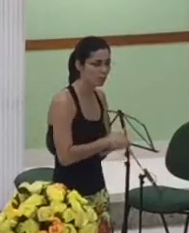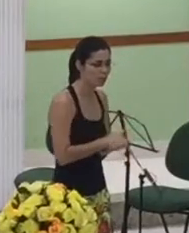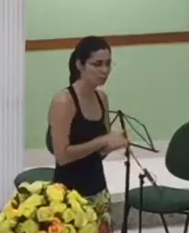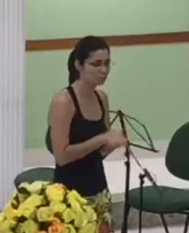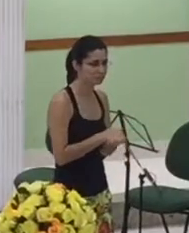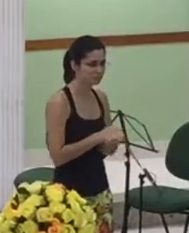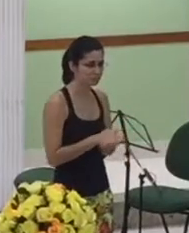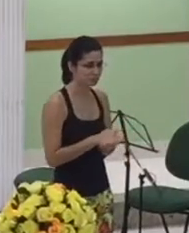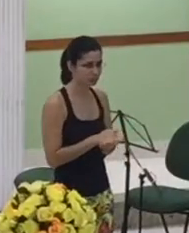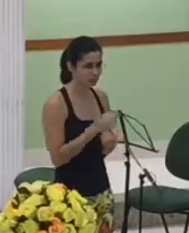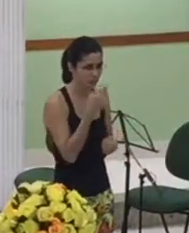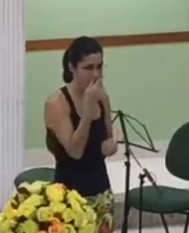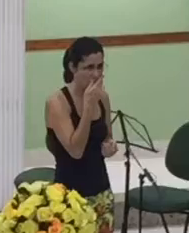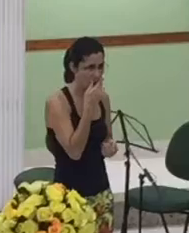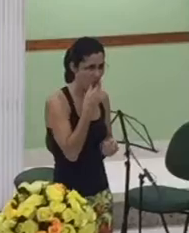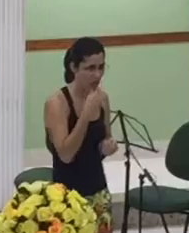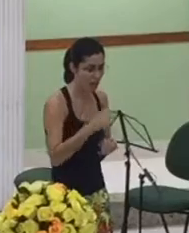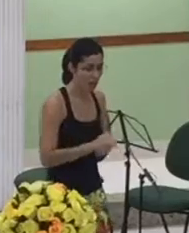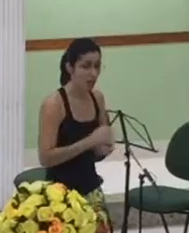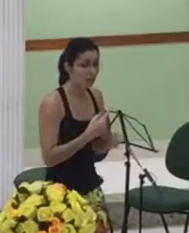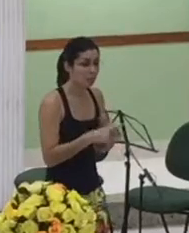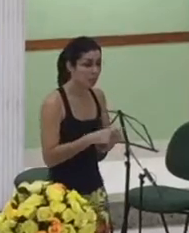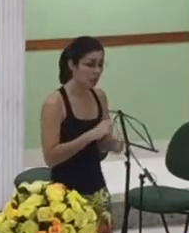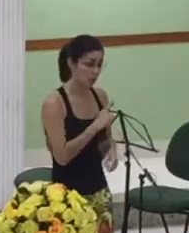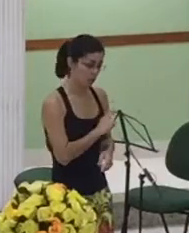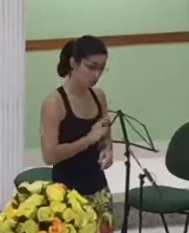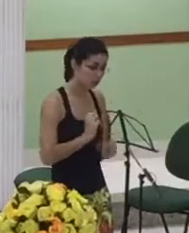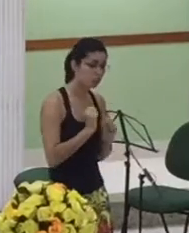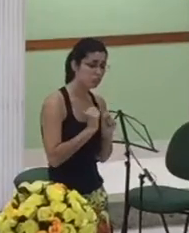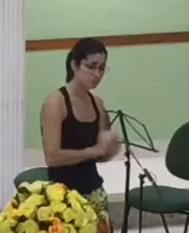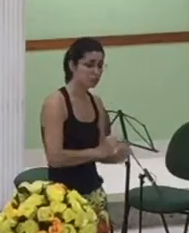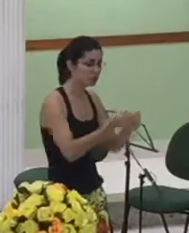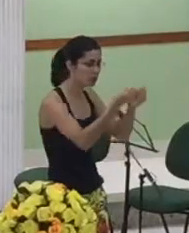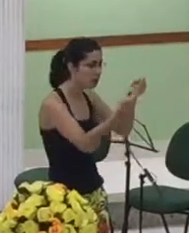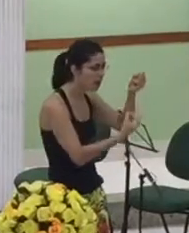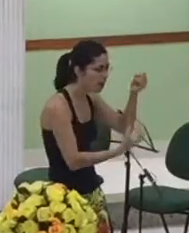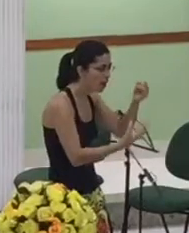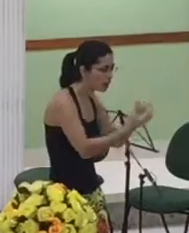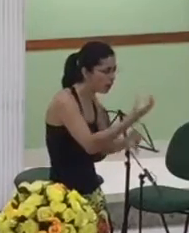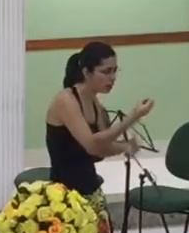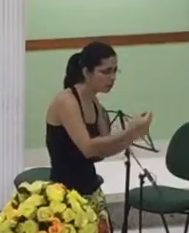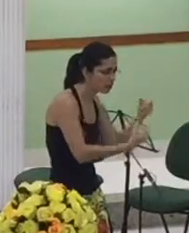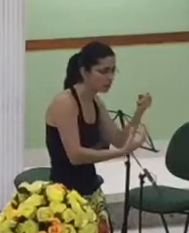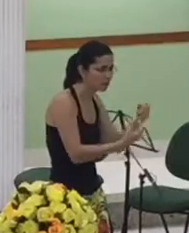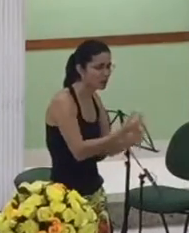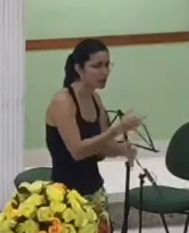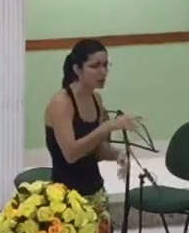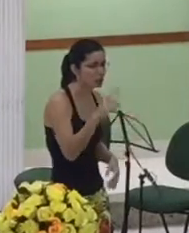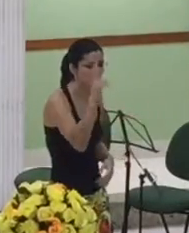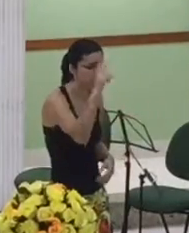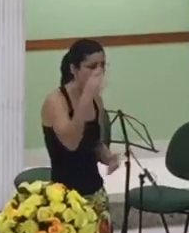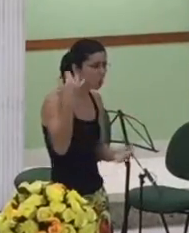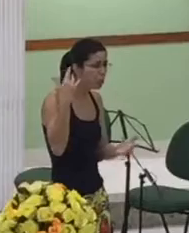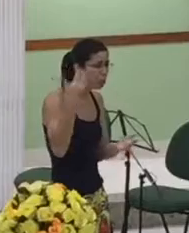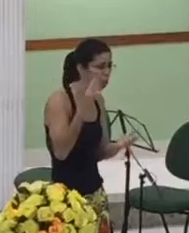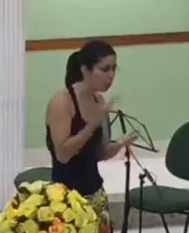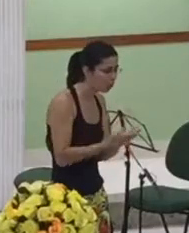e pudesse então explicar a ele a sua situação e o resultado dessa conversa no livro de Mute